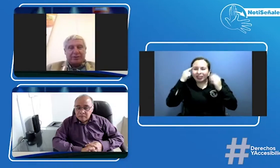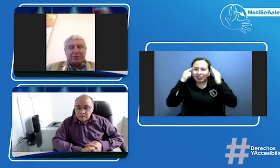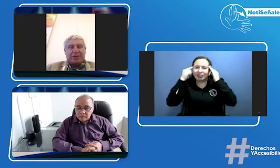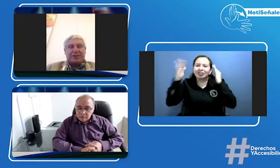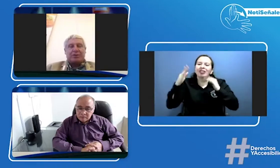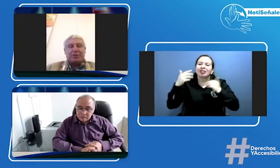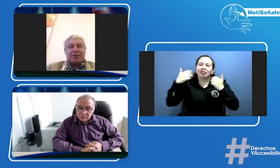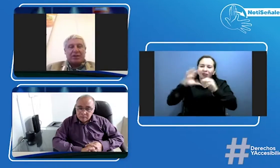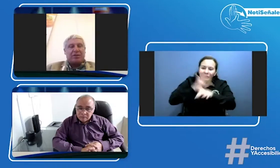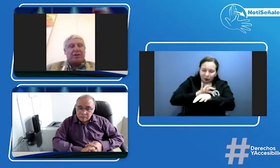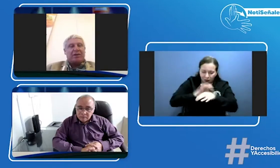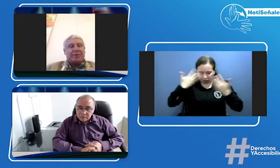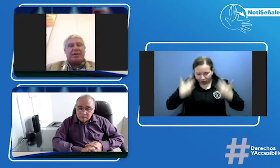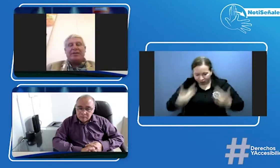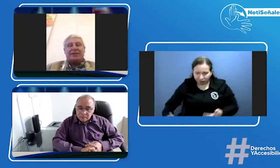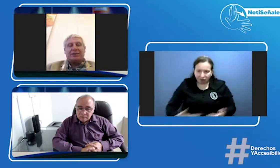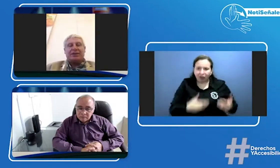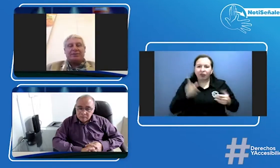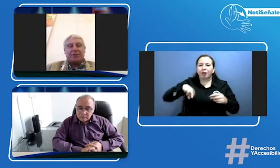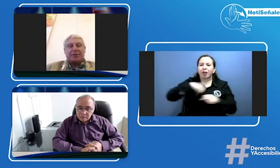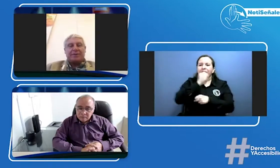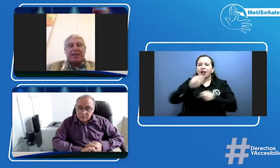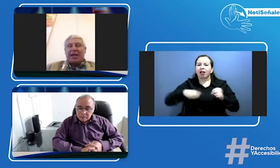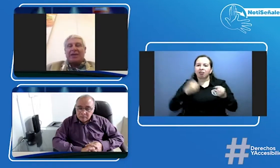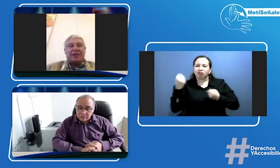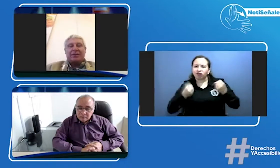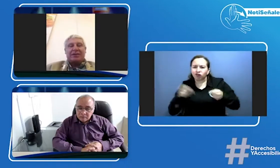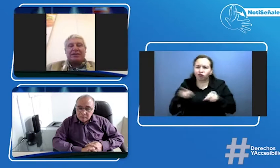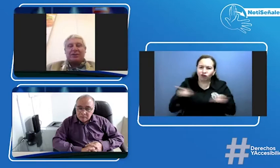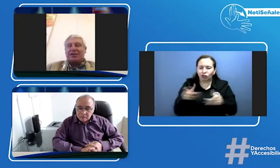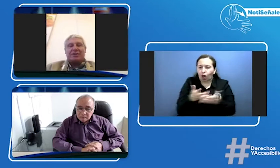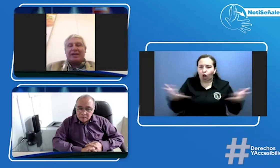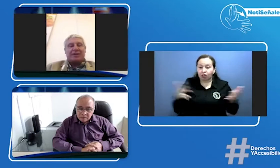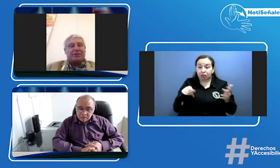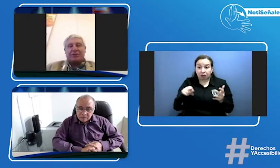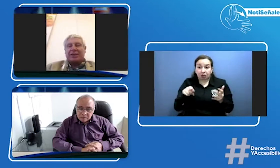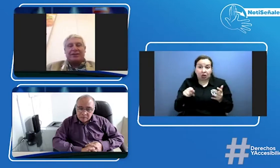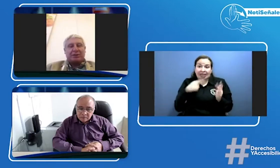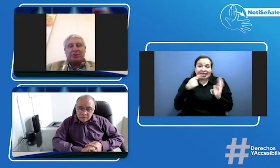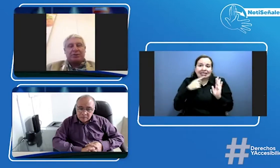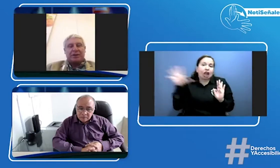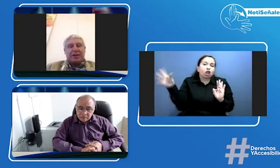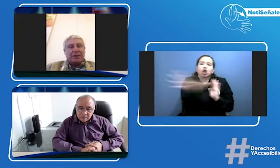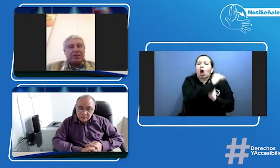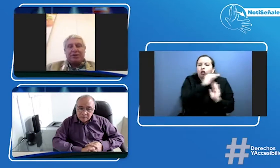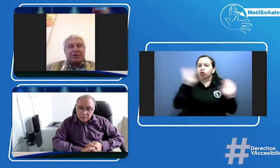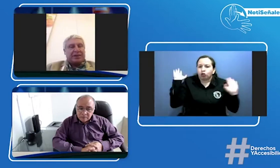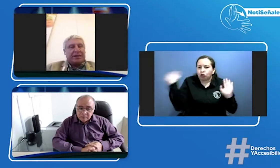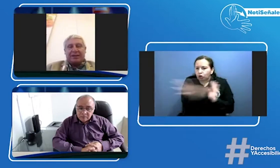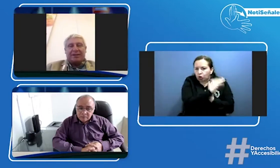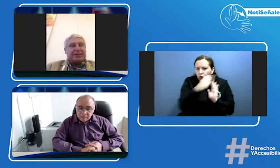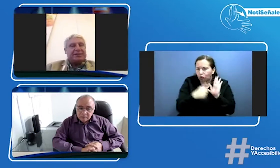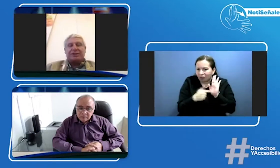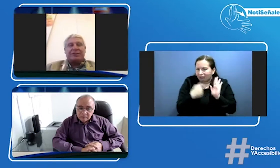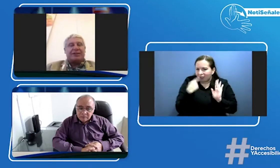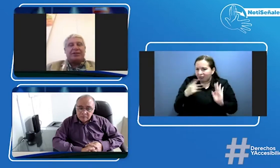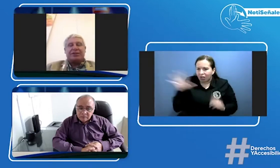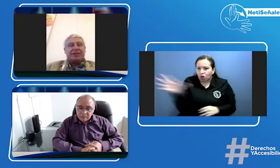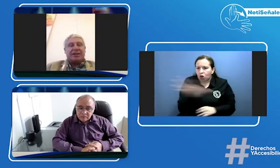conductores autorizado por el ministerio de transporte hay una ninguna sección y es para absolutamente todos los que tienen cinco sentidos y los que